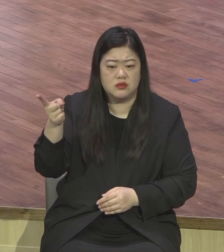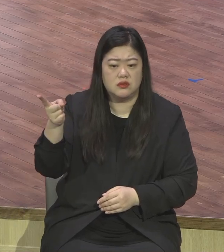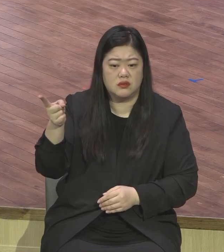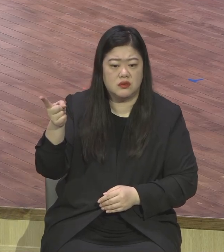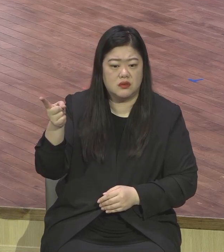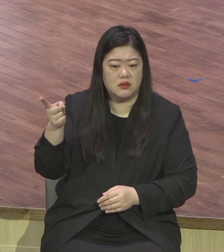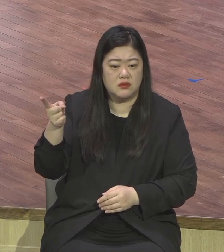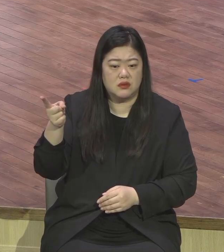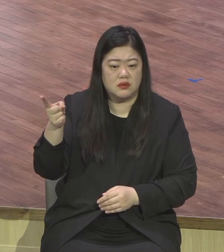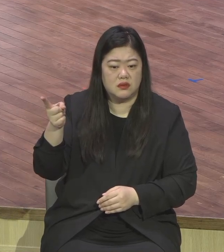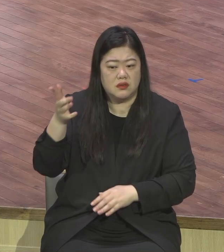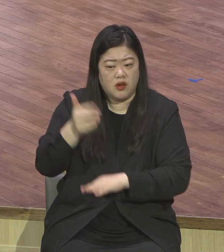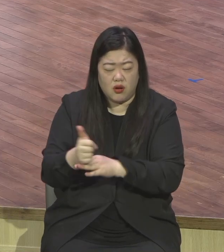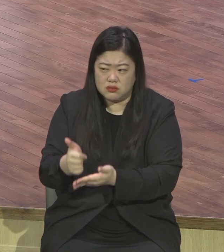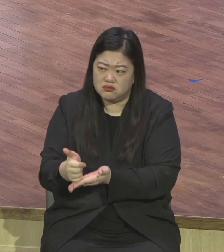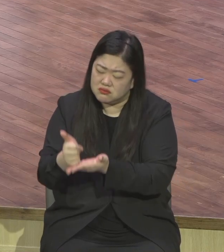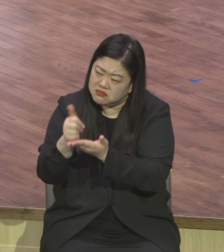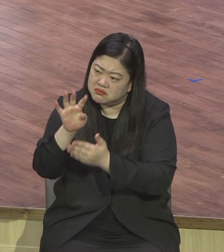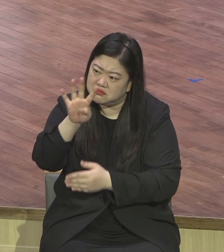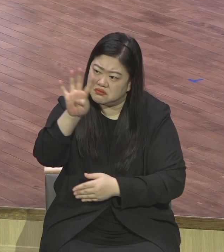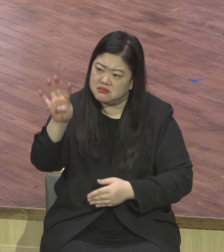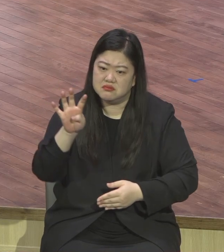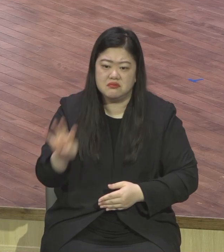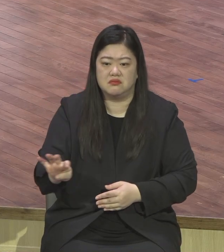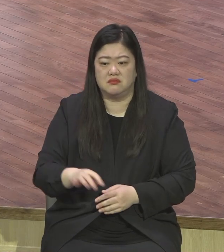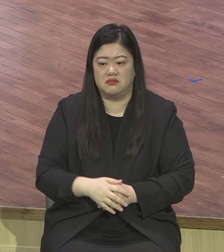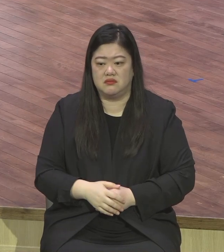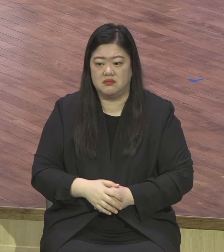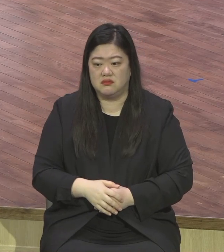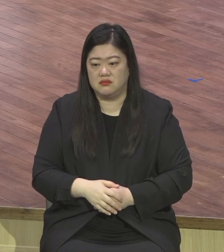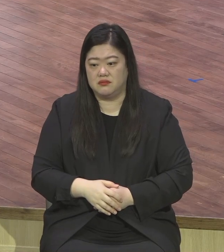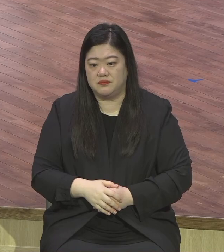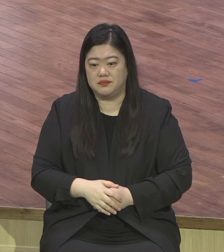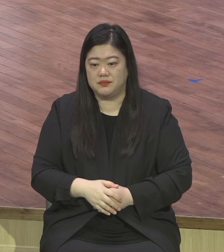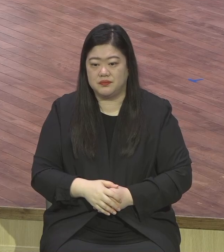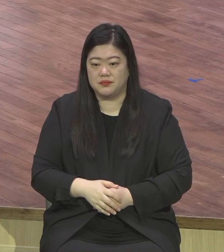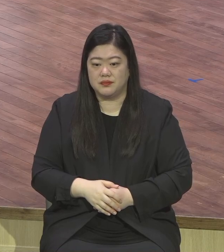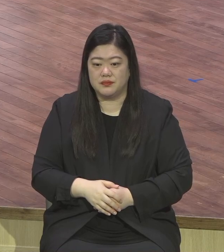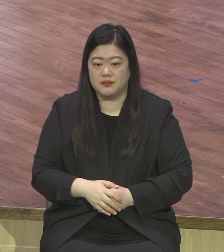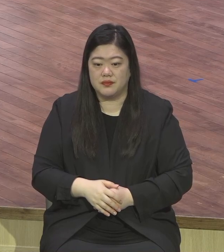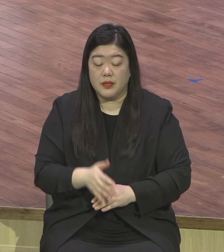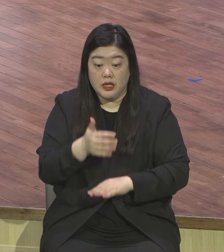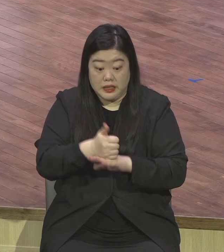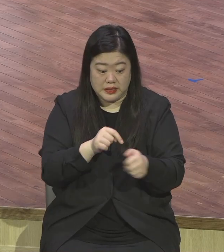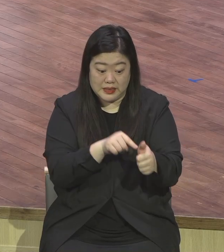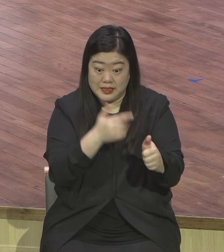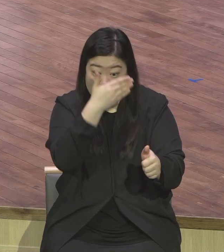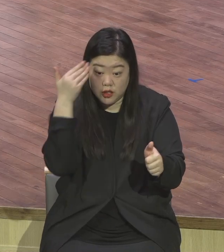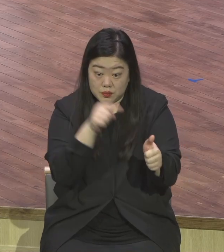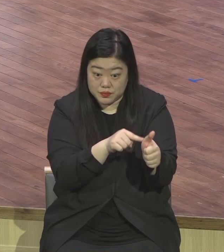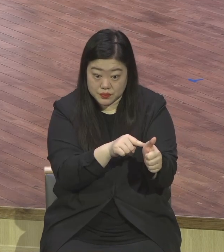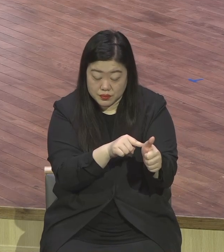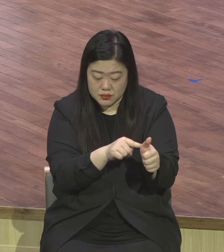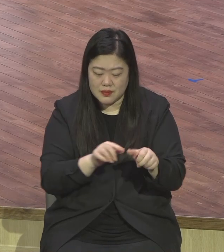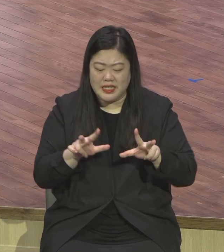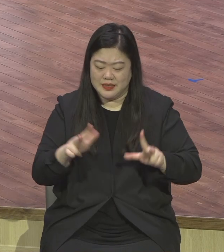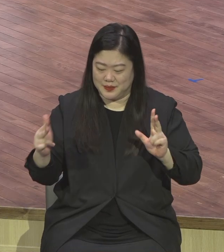본문의 청년은 뭔가 허전하고 공허한 이 부분을 지금까지 자기가 살아온